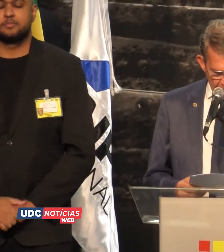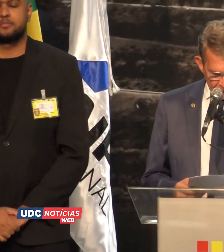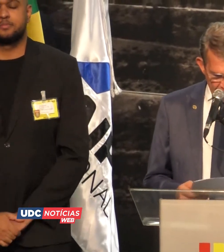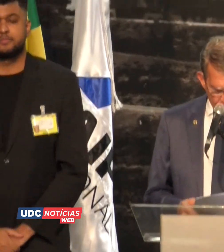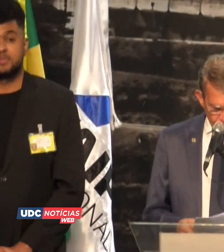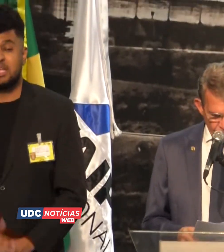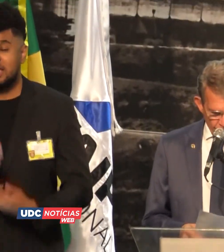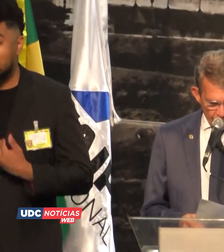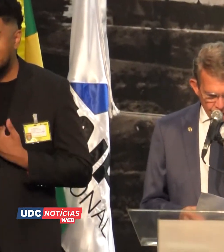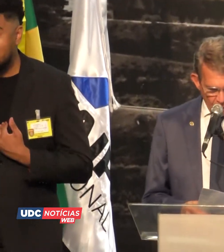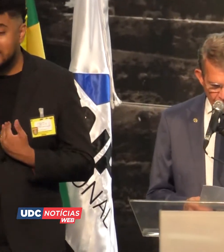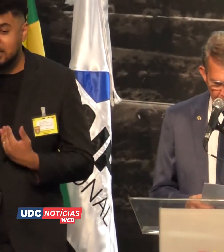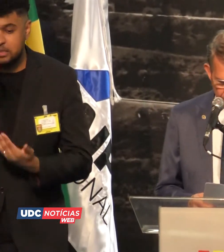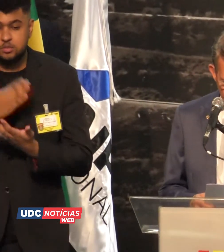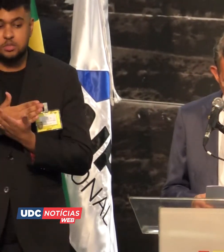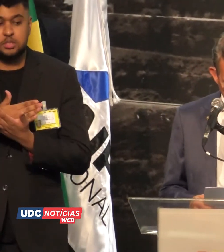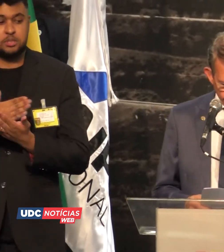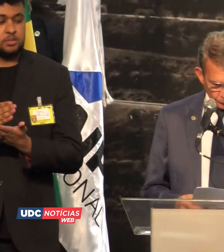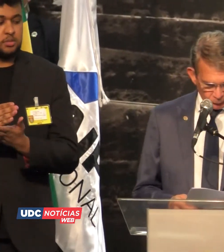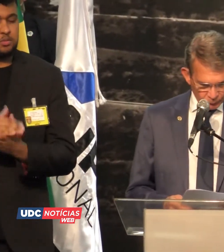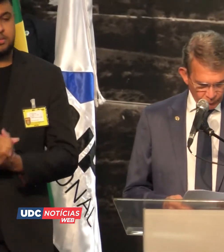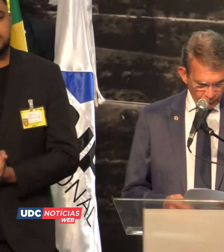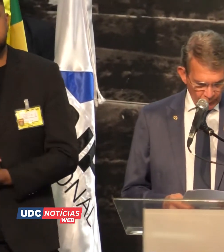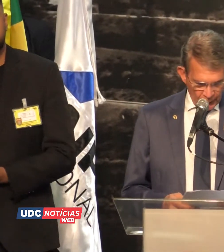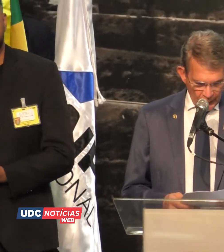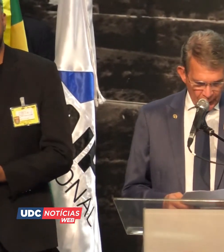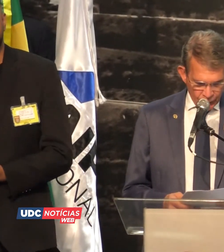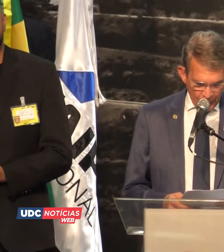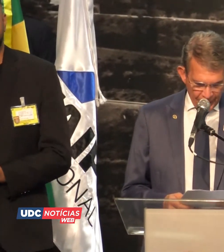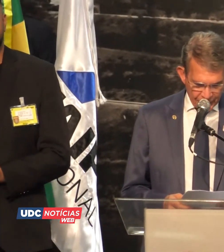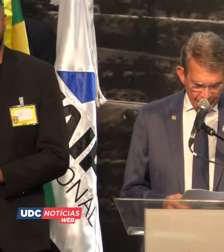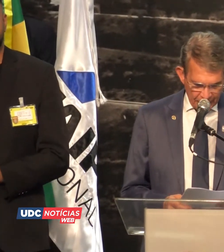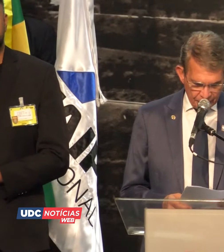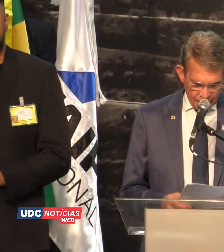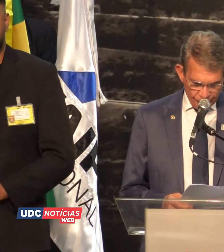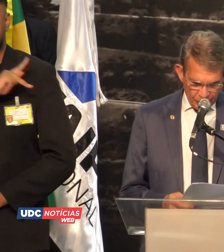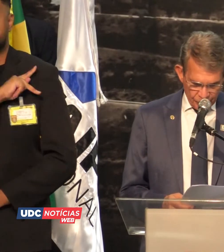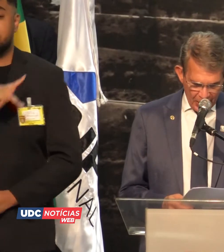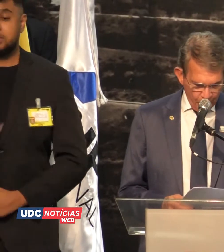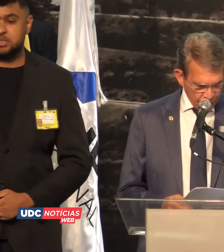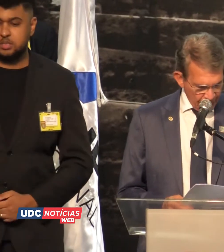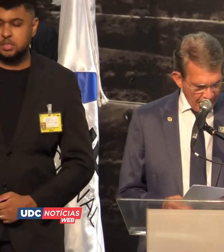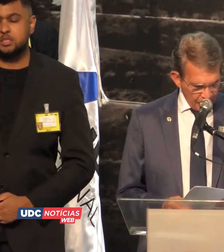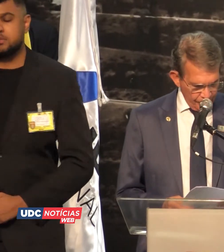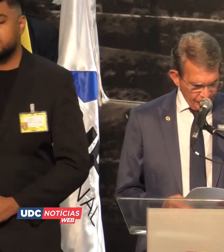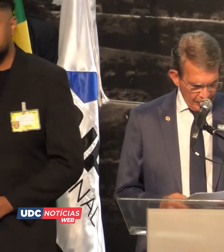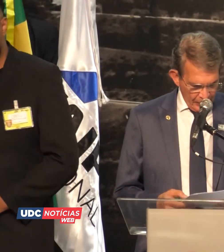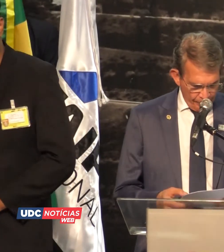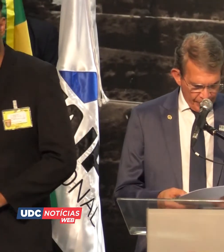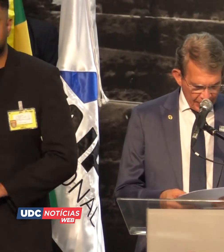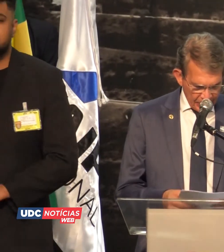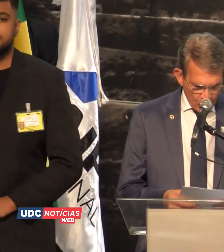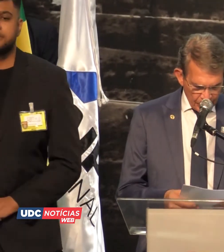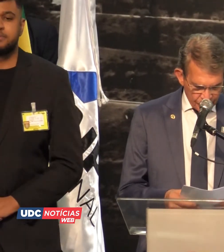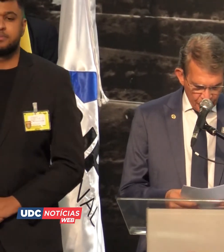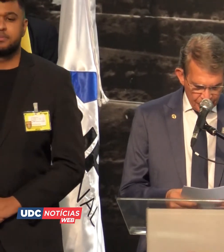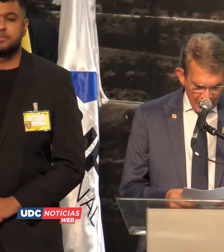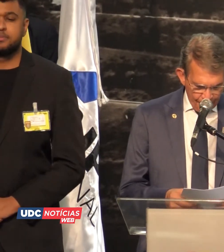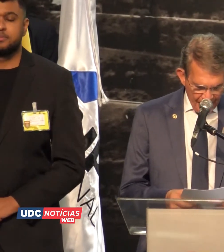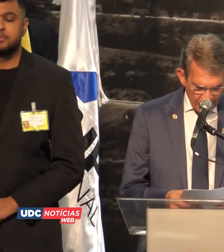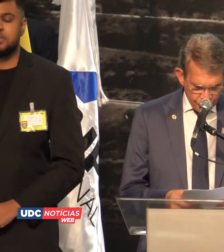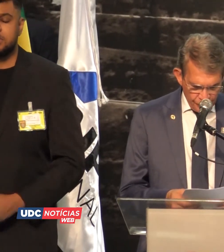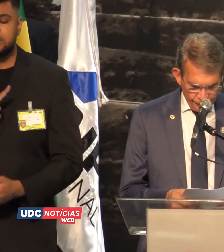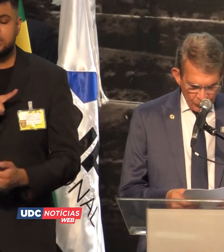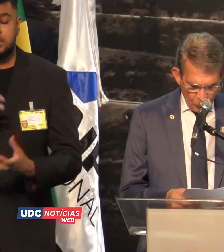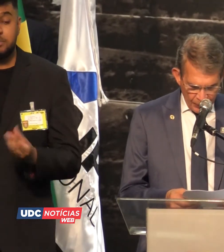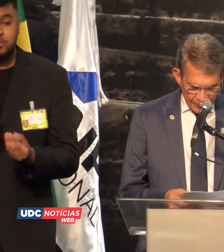Agradeço inicialmente ao senhor presidente Jair Bolsonaro pelas demonstrações